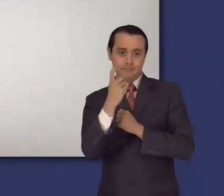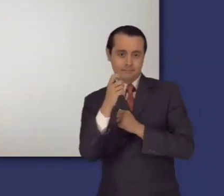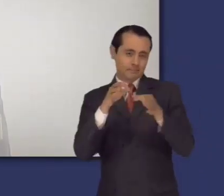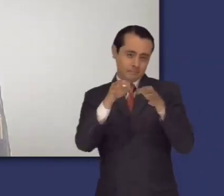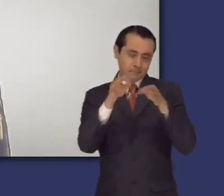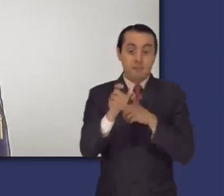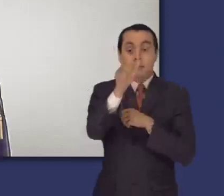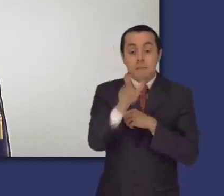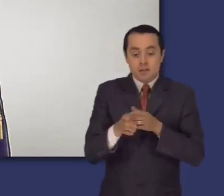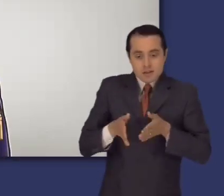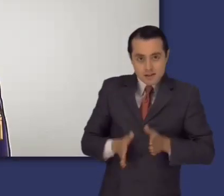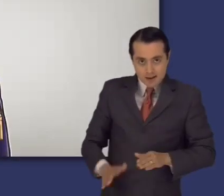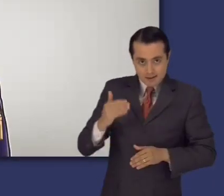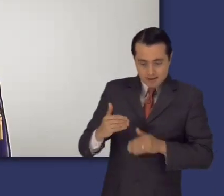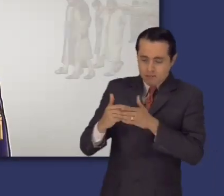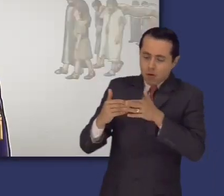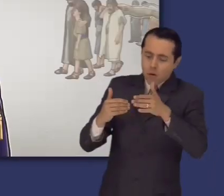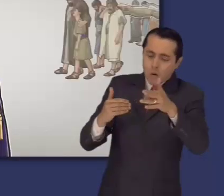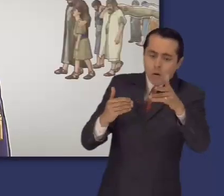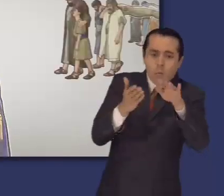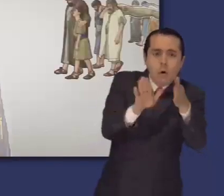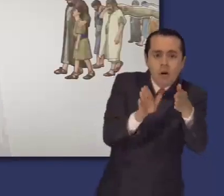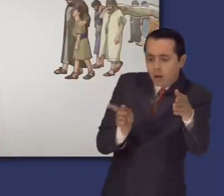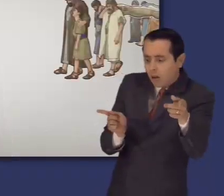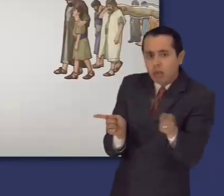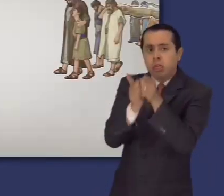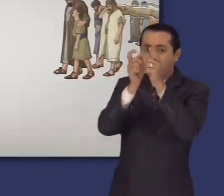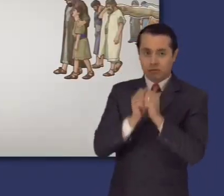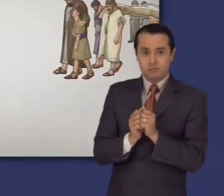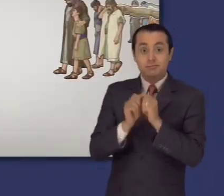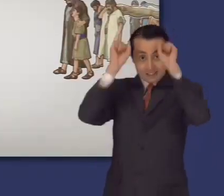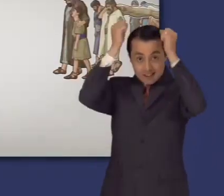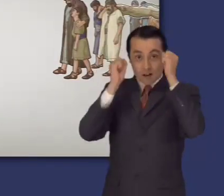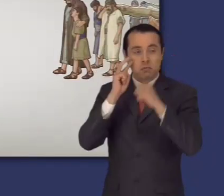Los capítulos siete a once ofrecen un análisis profundo sobre la vida.